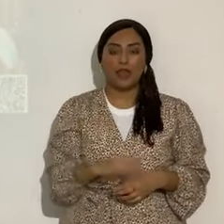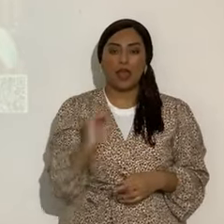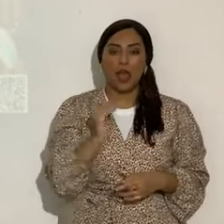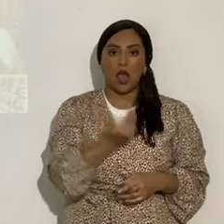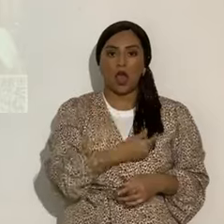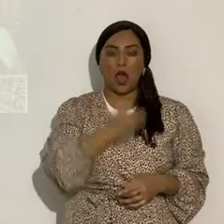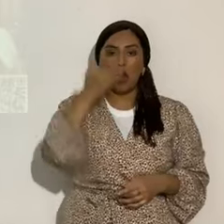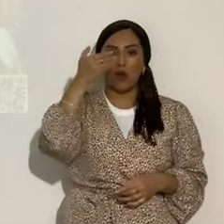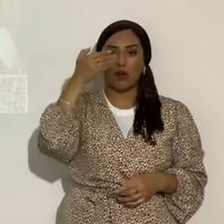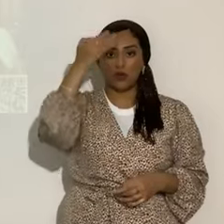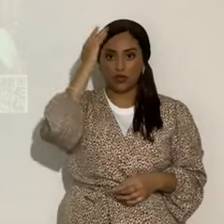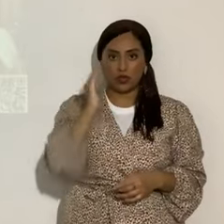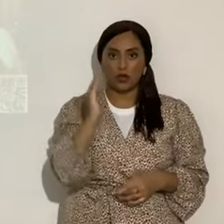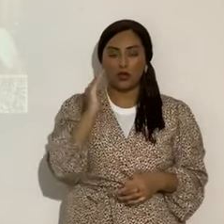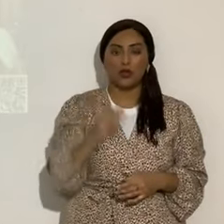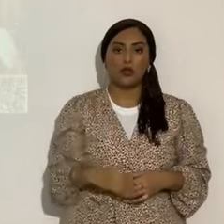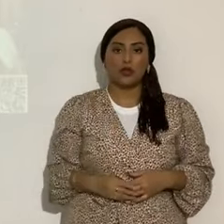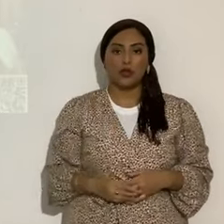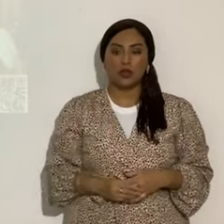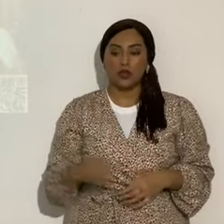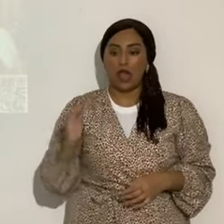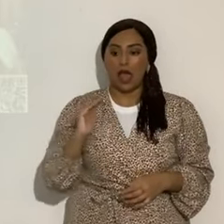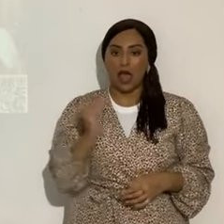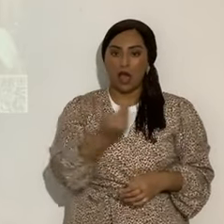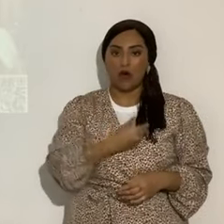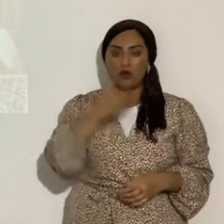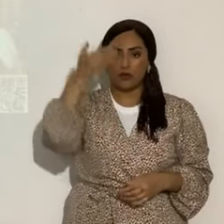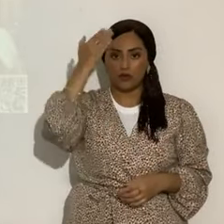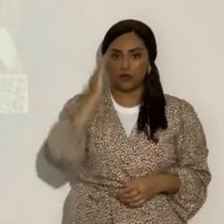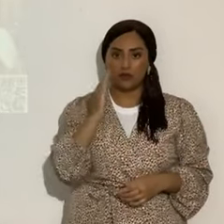mío, Elohim Shelanu, es nuestro Elohim. Bueno,